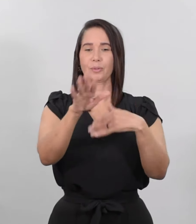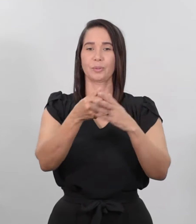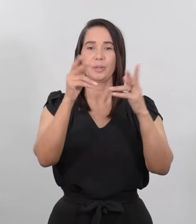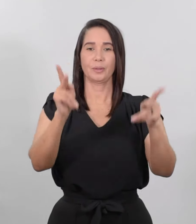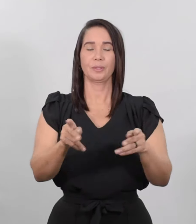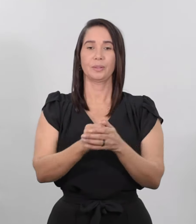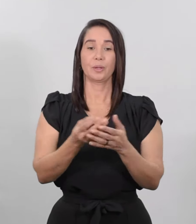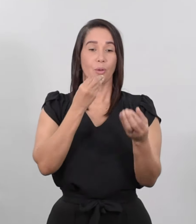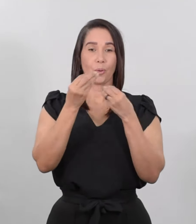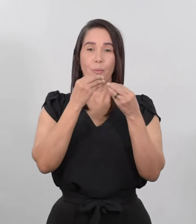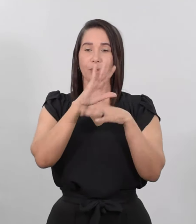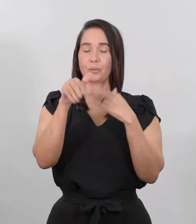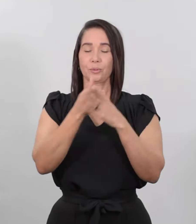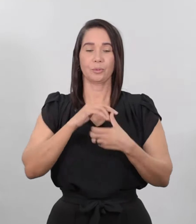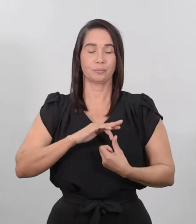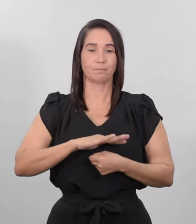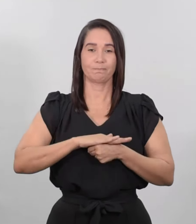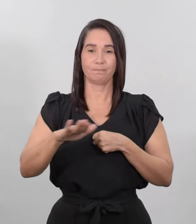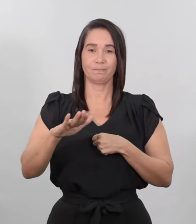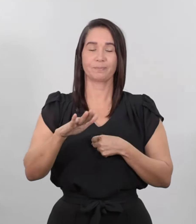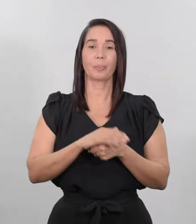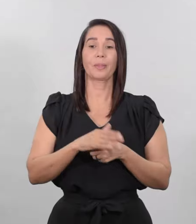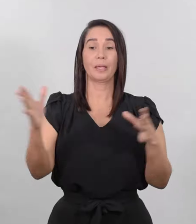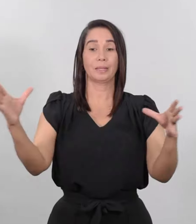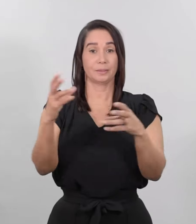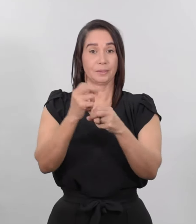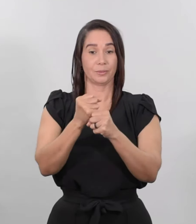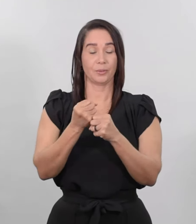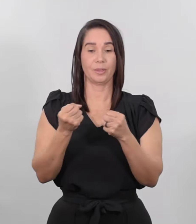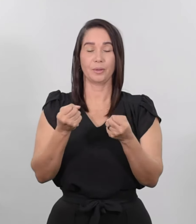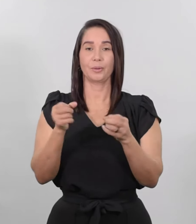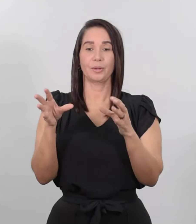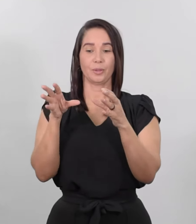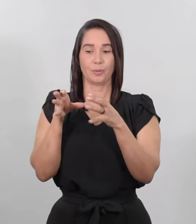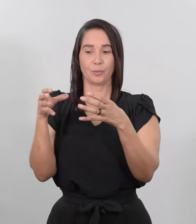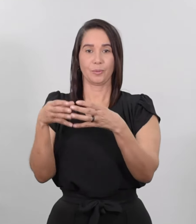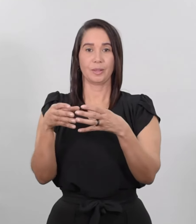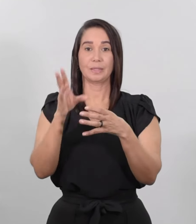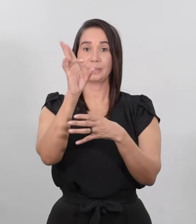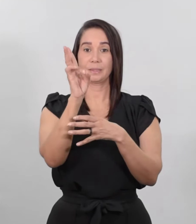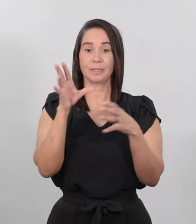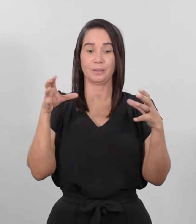Comieron todos hasta saciarse. Y recogieron las sobras. Siete cestas llenas.